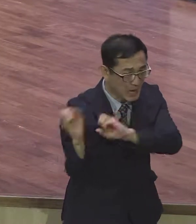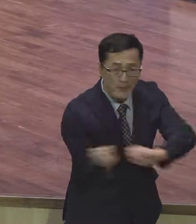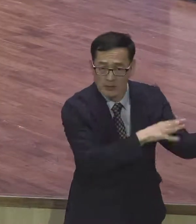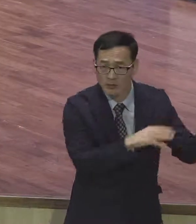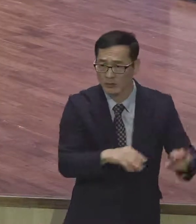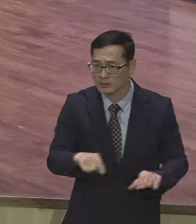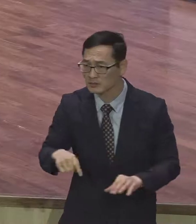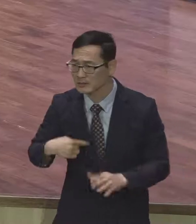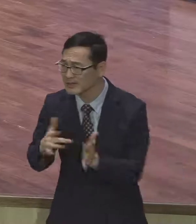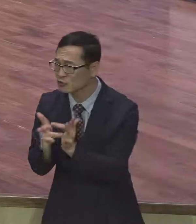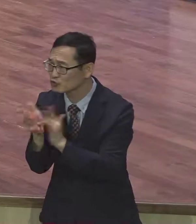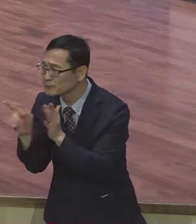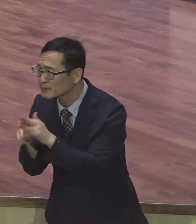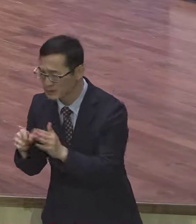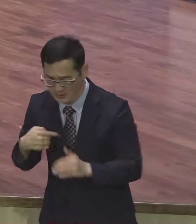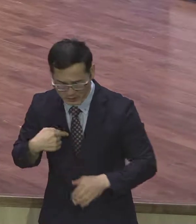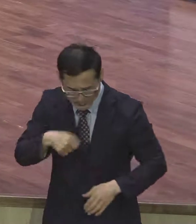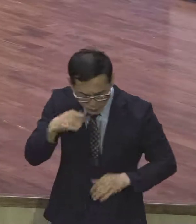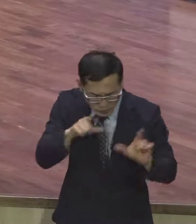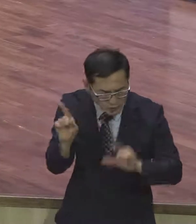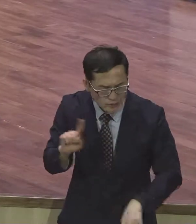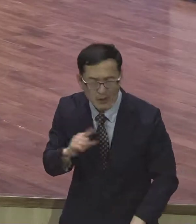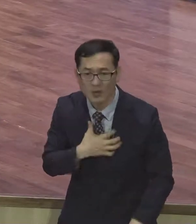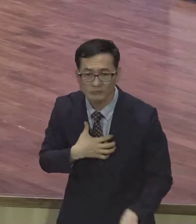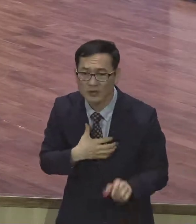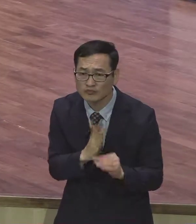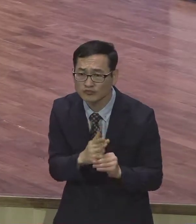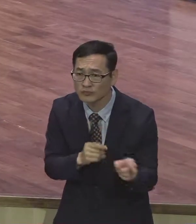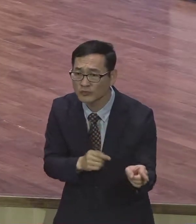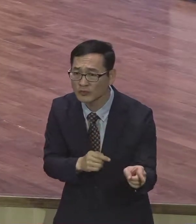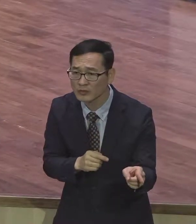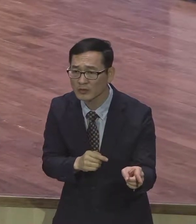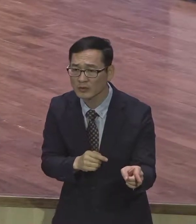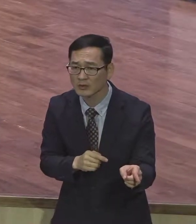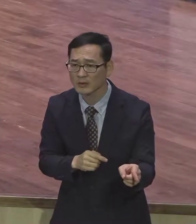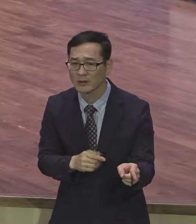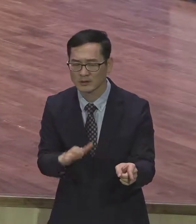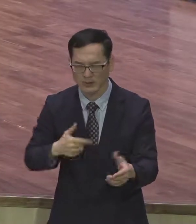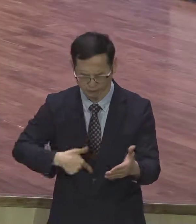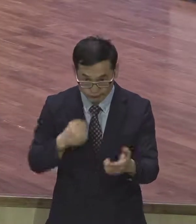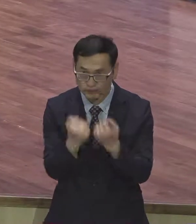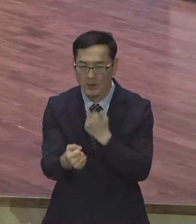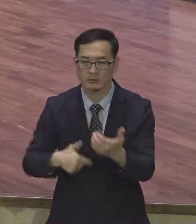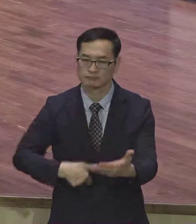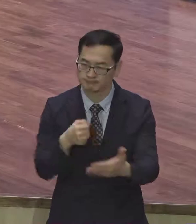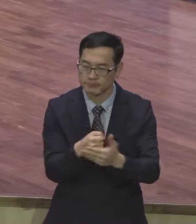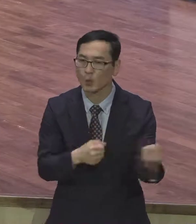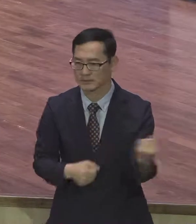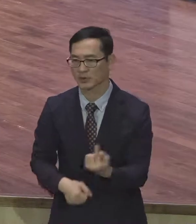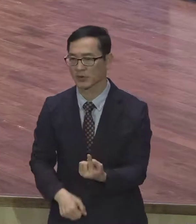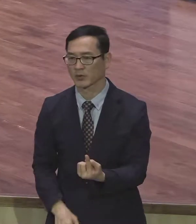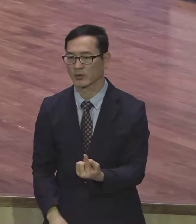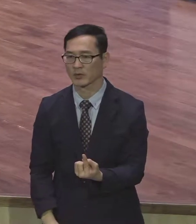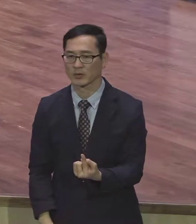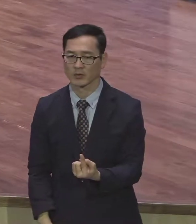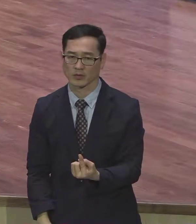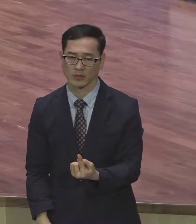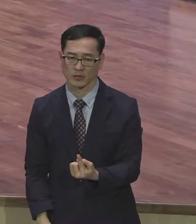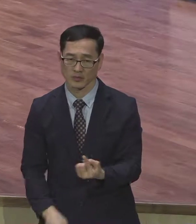변합니다 엄청난 변화입니다 여러분도 변화되지 바랍니다 변화 변화 그래서 자꾸 예틀을 벗어야 돼요